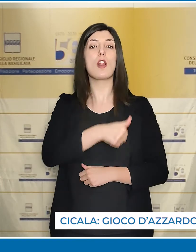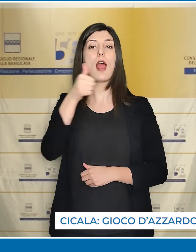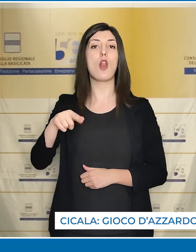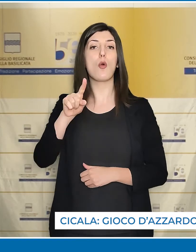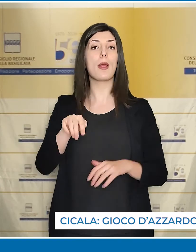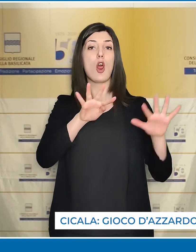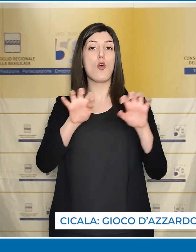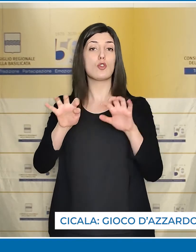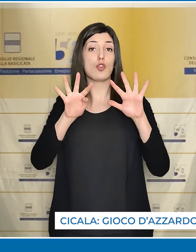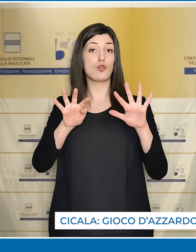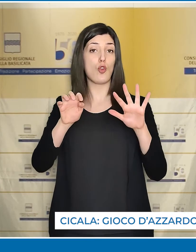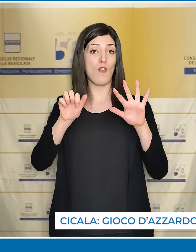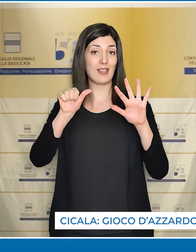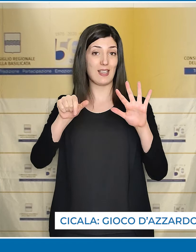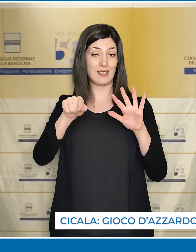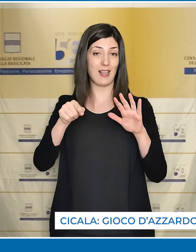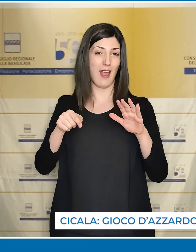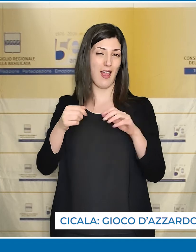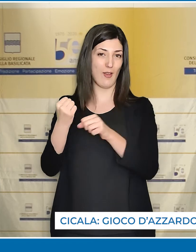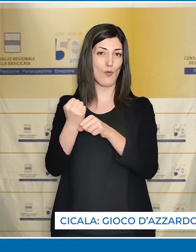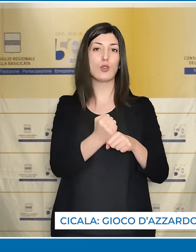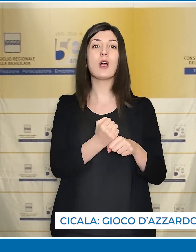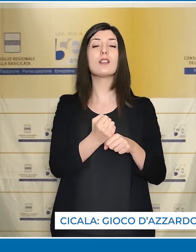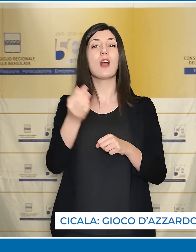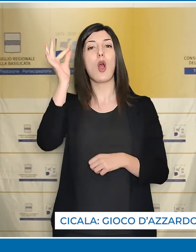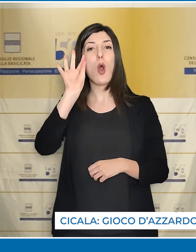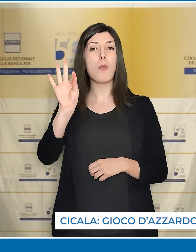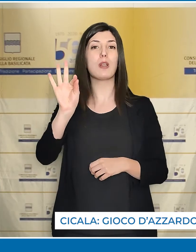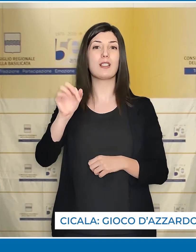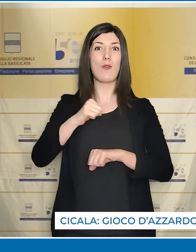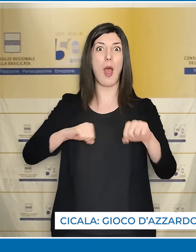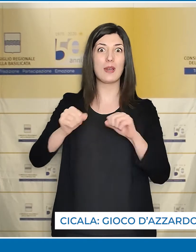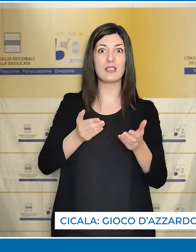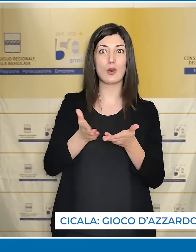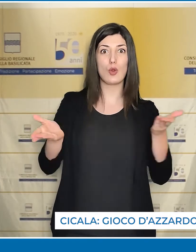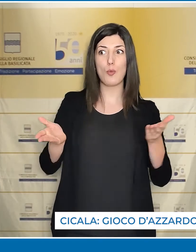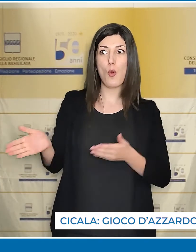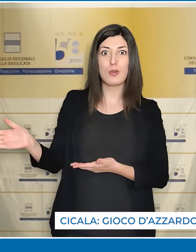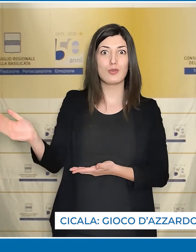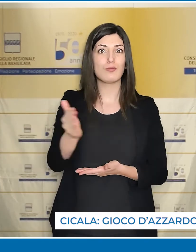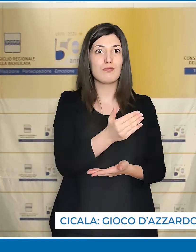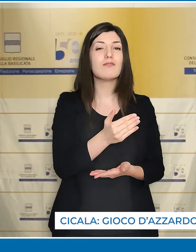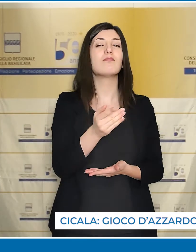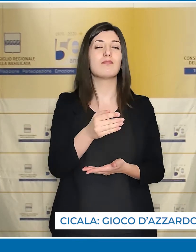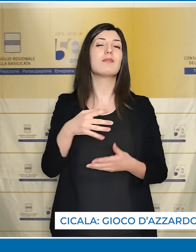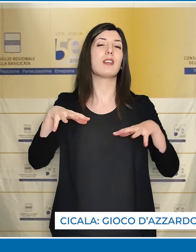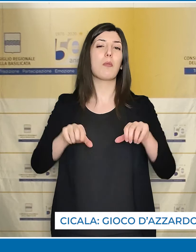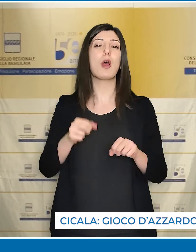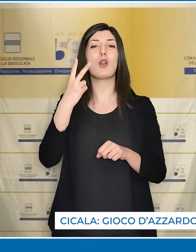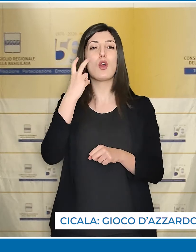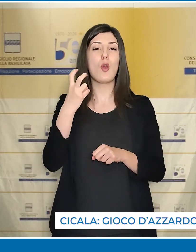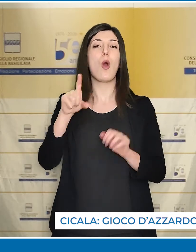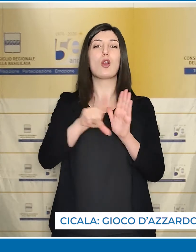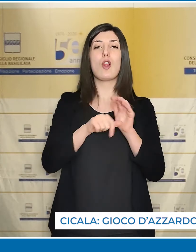1996 per riunire gli amministratori pubblici che si impegnano a